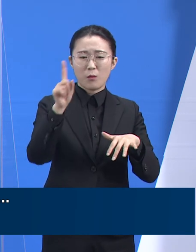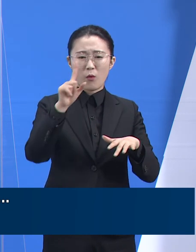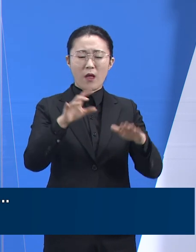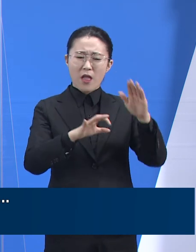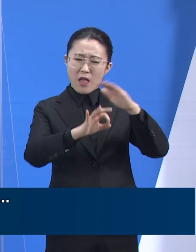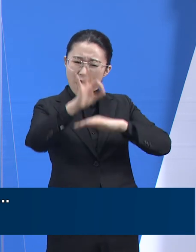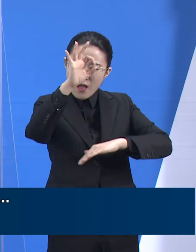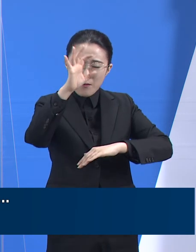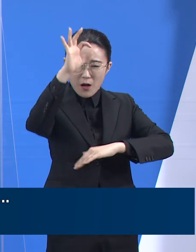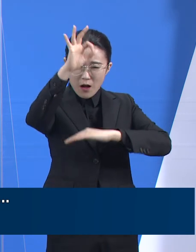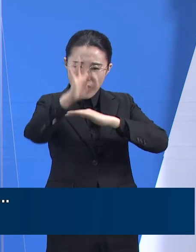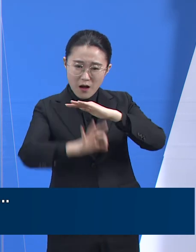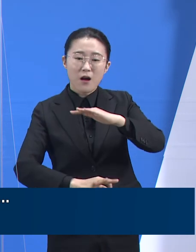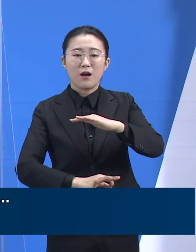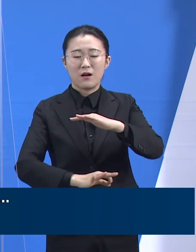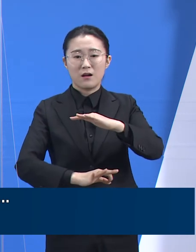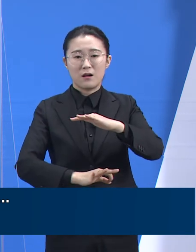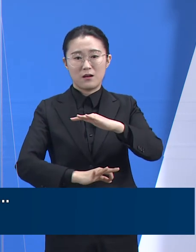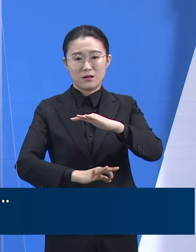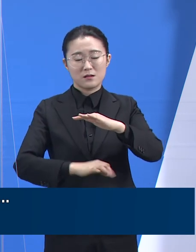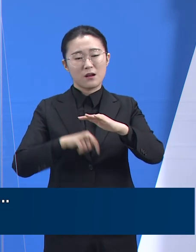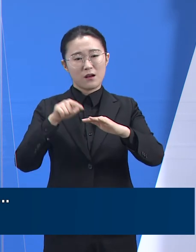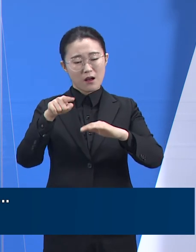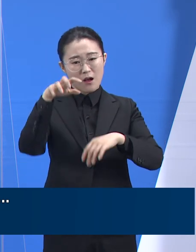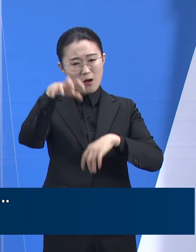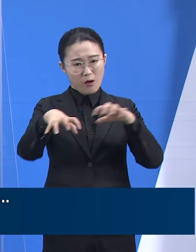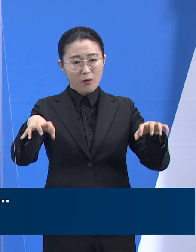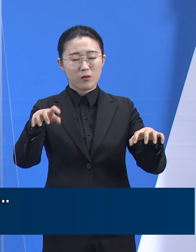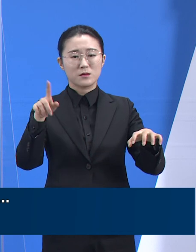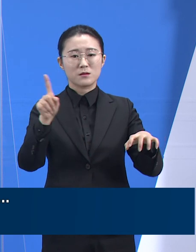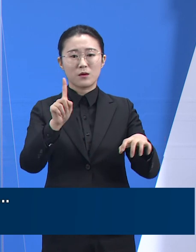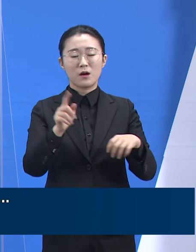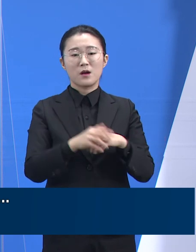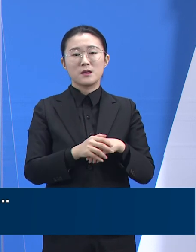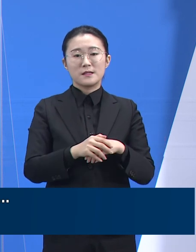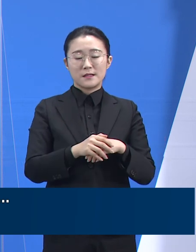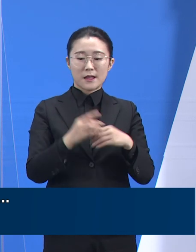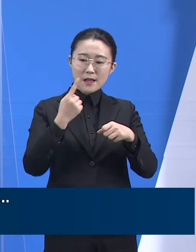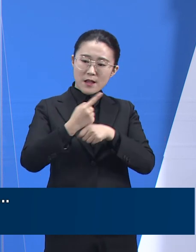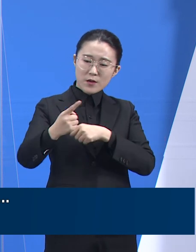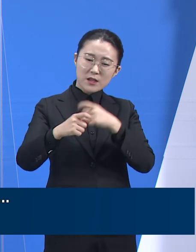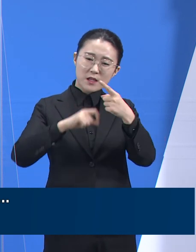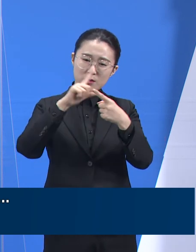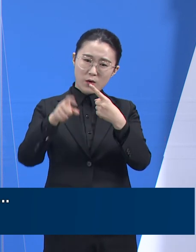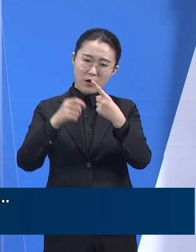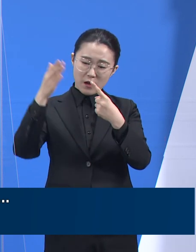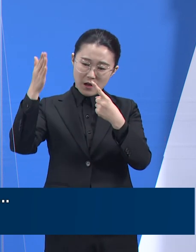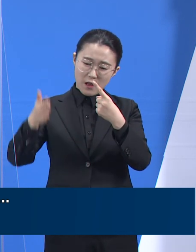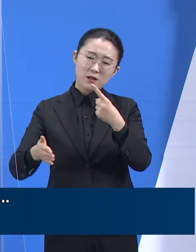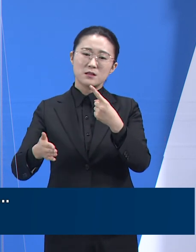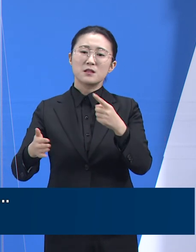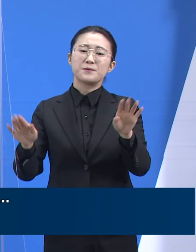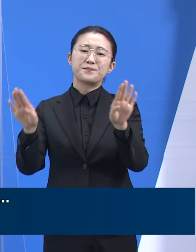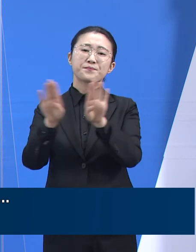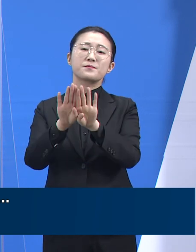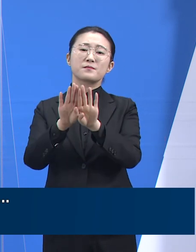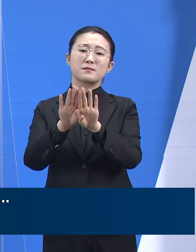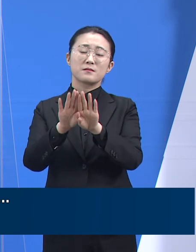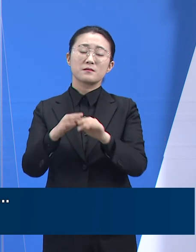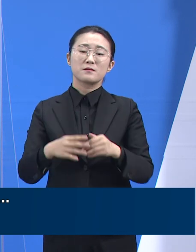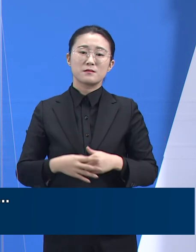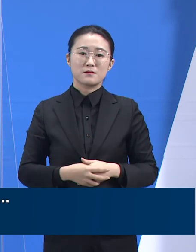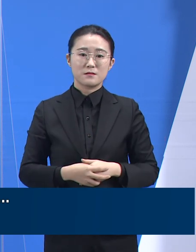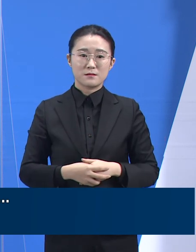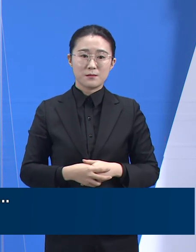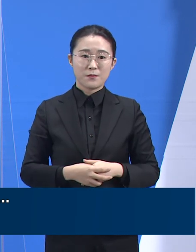명소들은 내년 1월 3일까지 폐쇄합니다. 묵은 해를 보내고 새로운 해를 맞이하는 행사는 오랫동안 이어져온